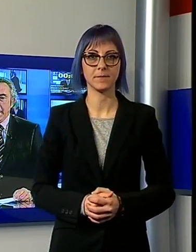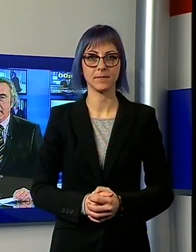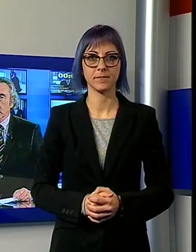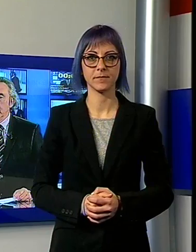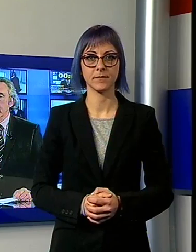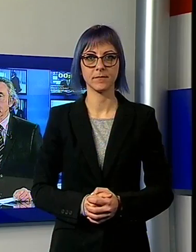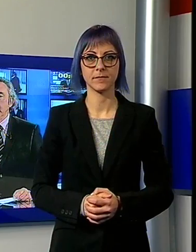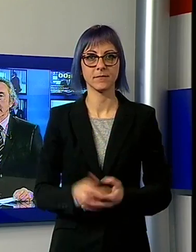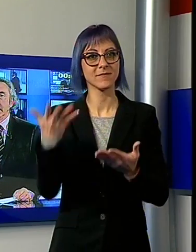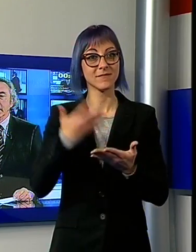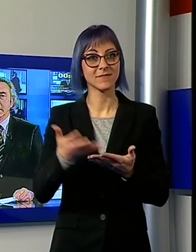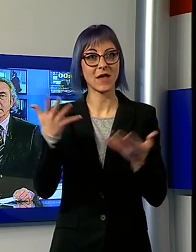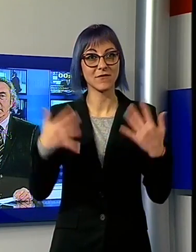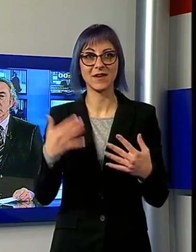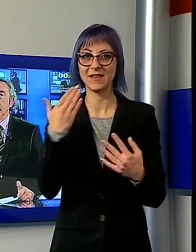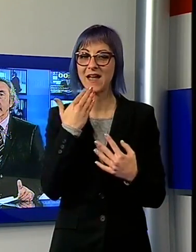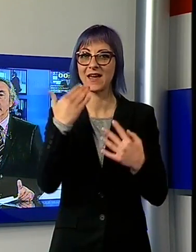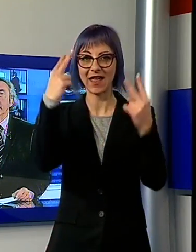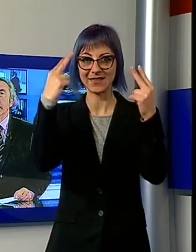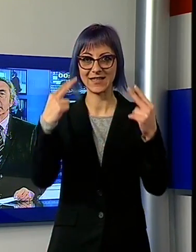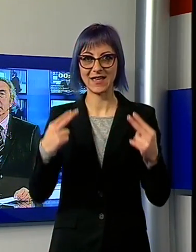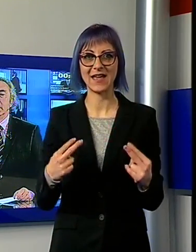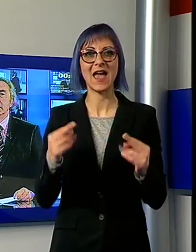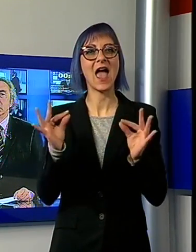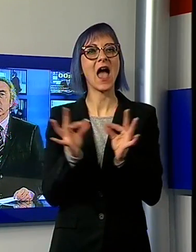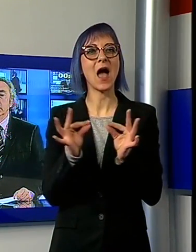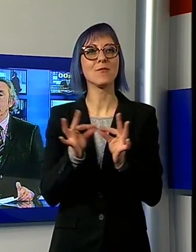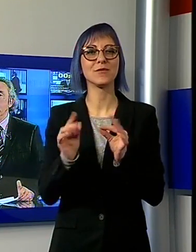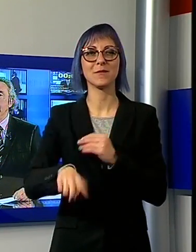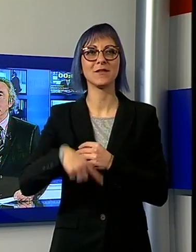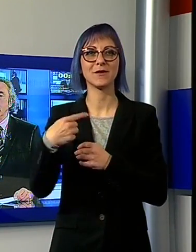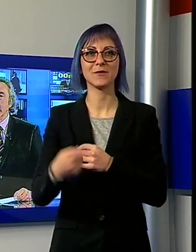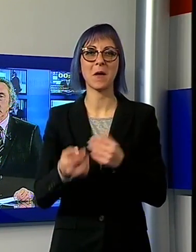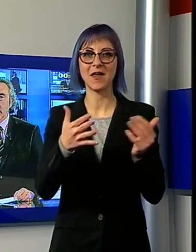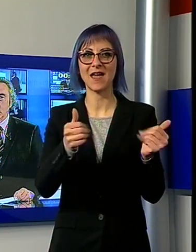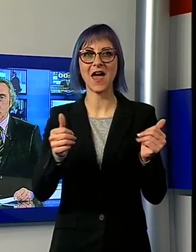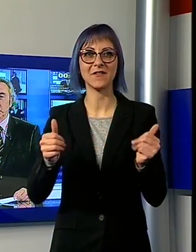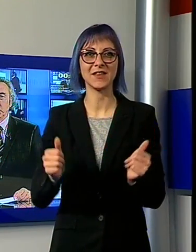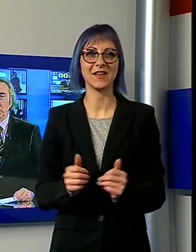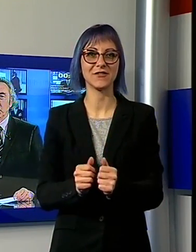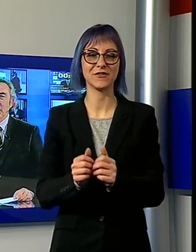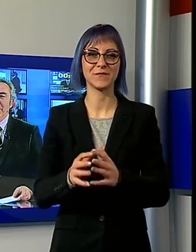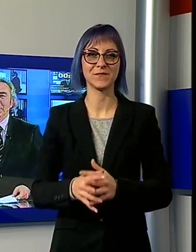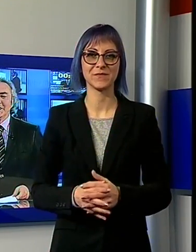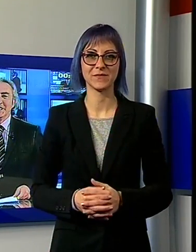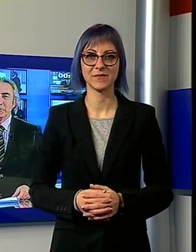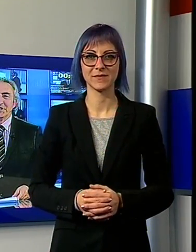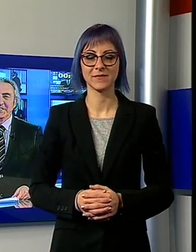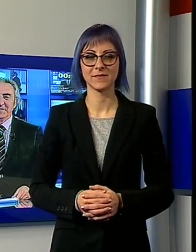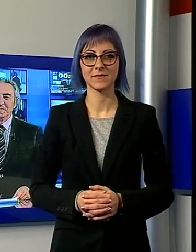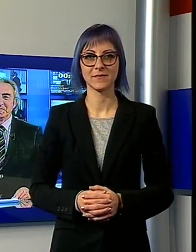Bene, con questa simpatica iniziativa si chiude anche la prima parte del TG Noi, una breve pausa ma torniamo subito dopo con le notizie